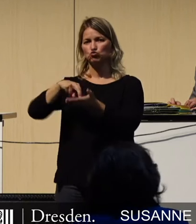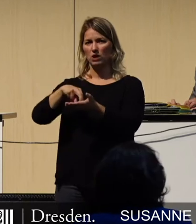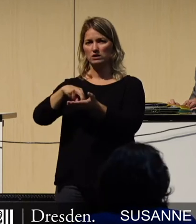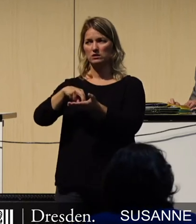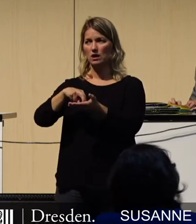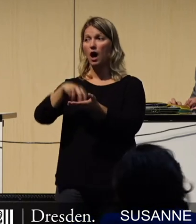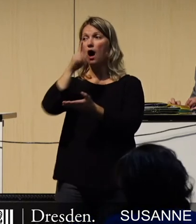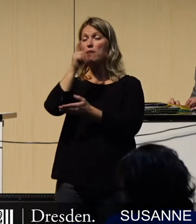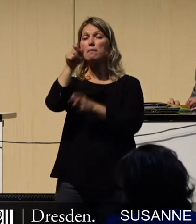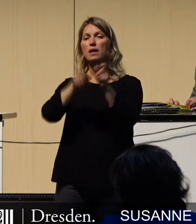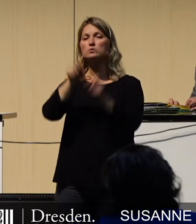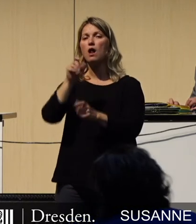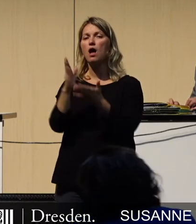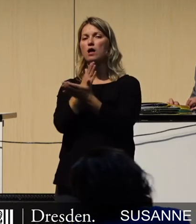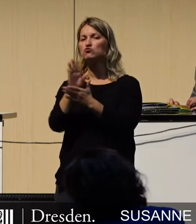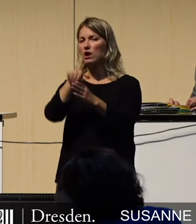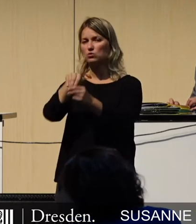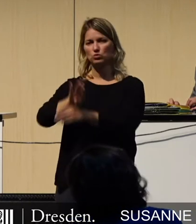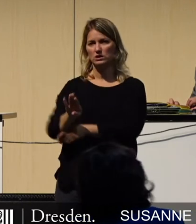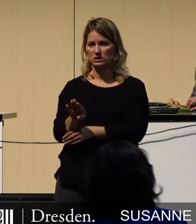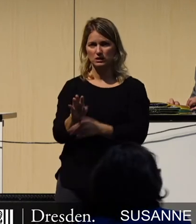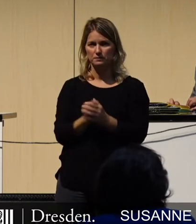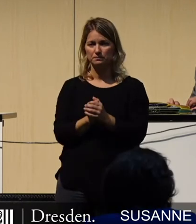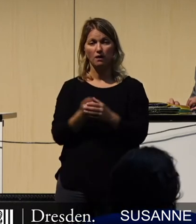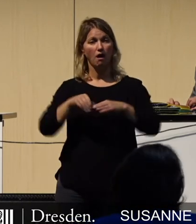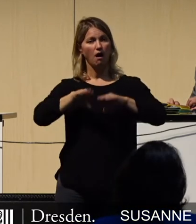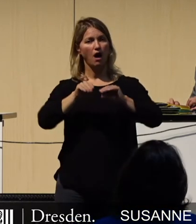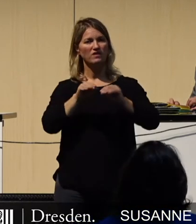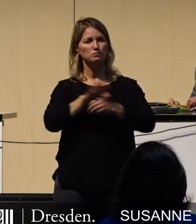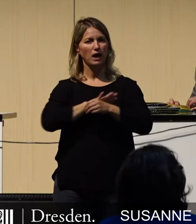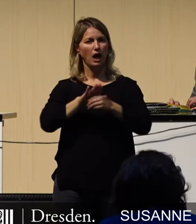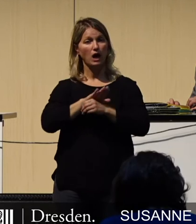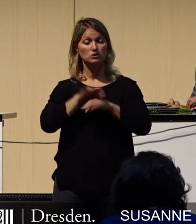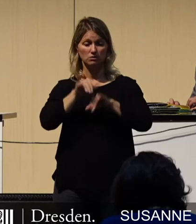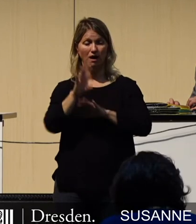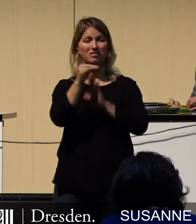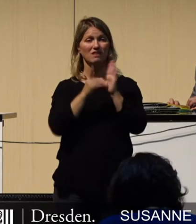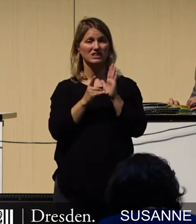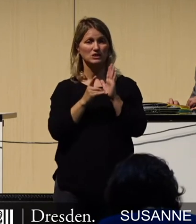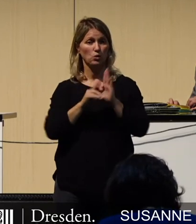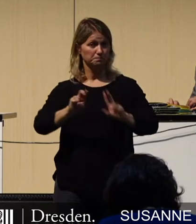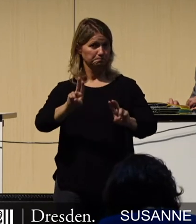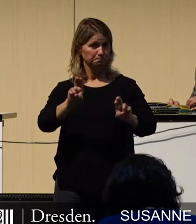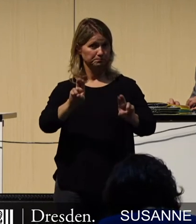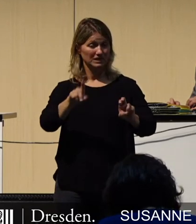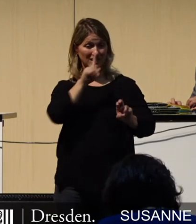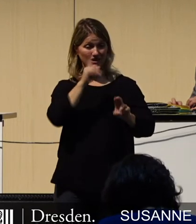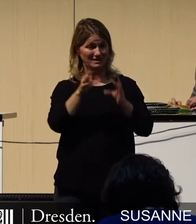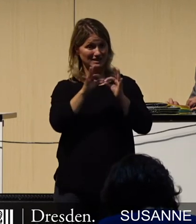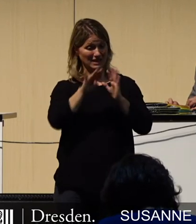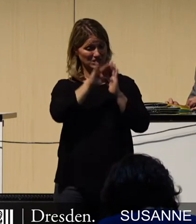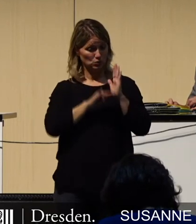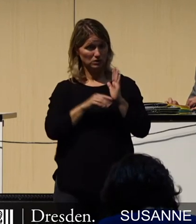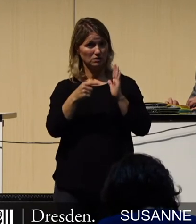Personalentscheidungen. Und der Anwendungsbereich ganz klar definiert, ich zitiere, betrifft einen dieser Satzungen geregeltes